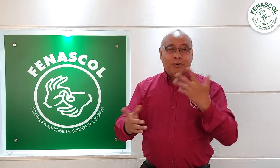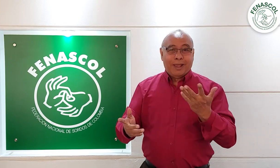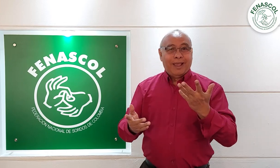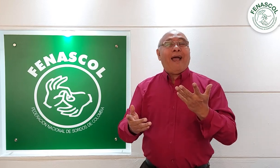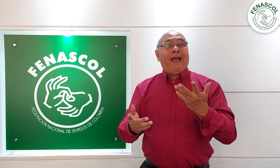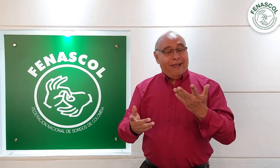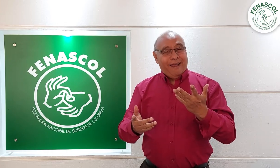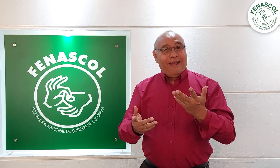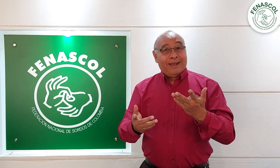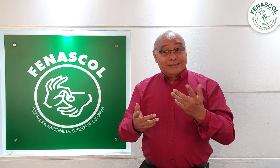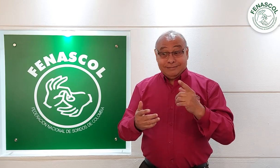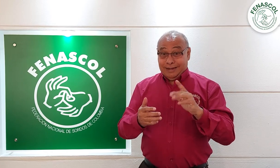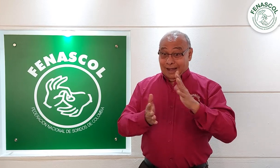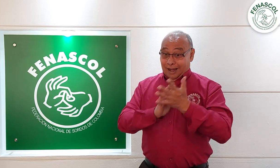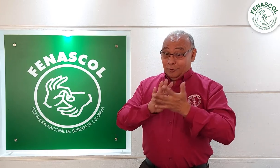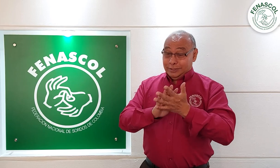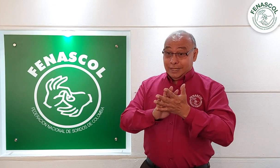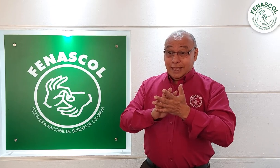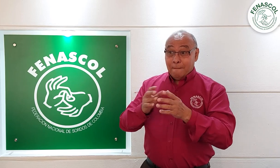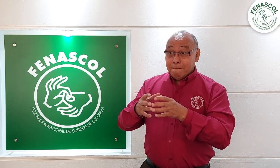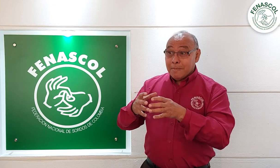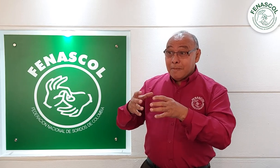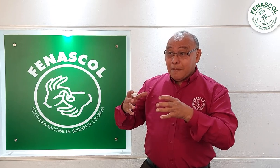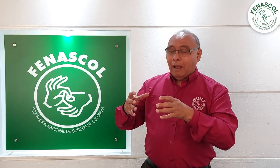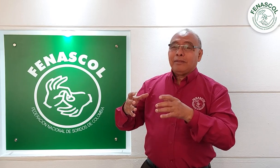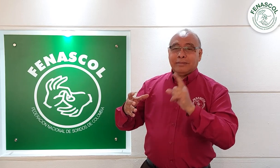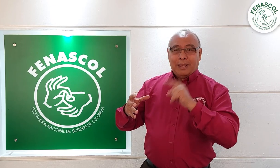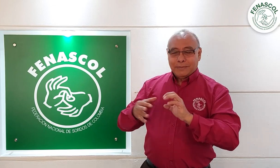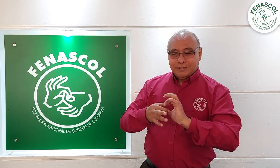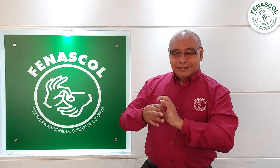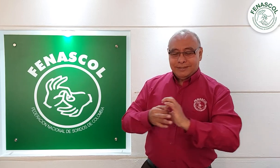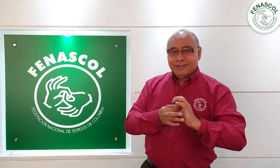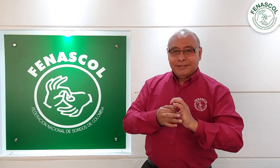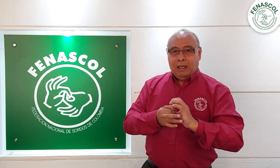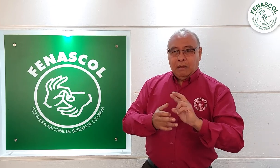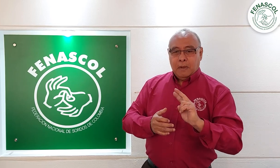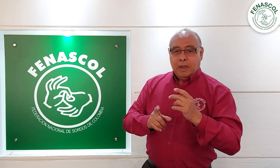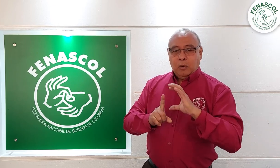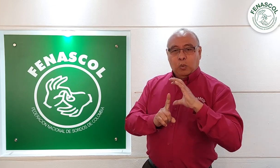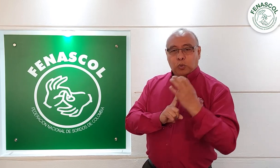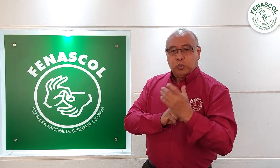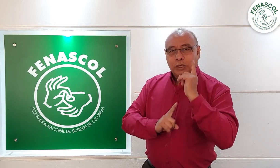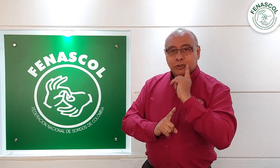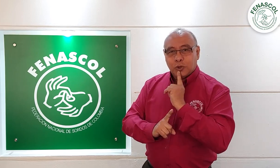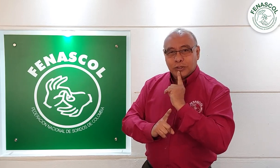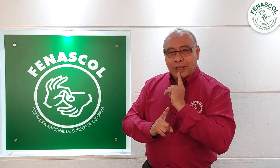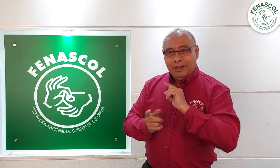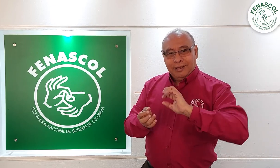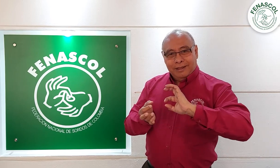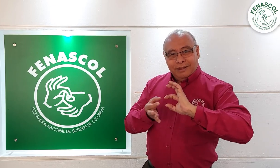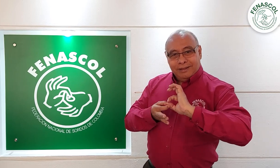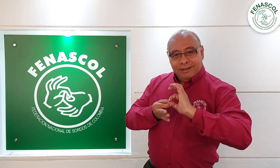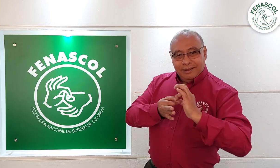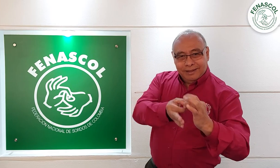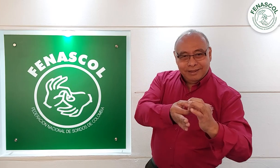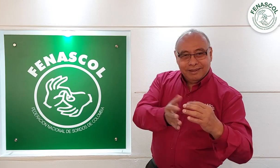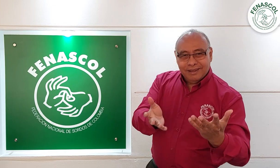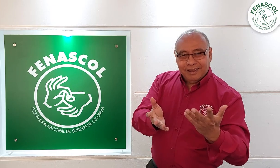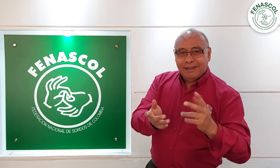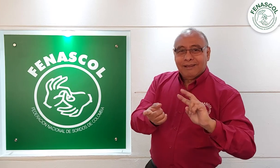iniciaron difusión de la lengua, lo cual fue de gran impacto en la sociedad, al igual que para la comunidad sorda, quienes empezaron a